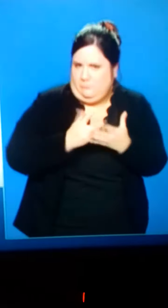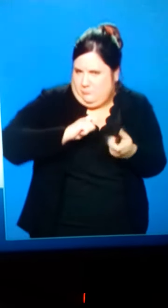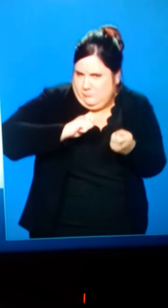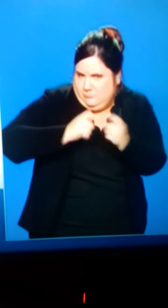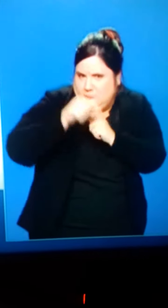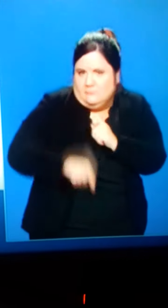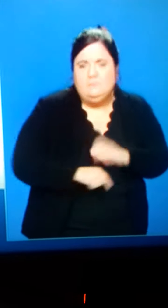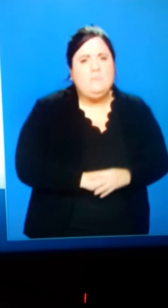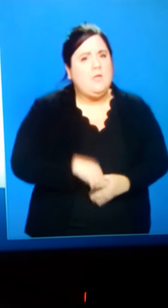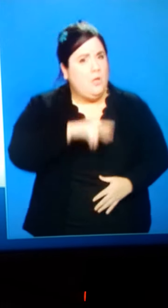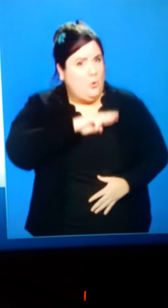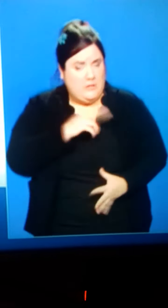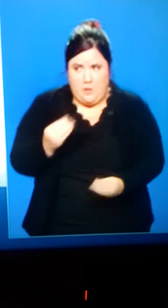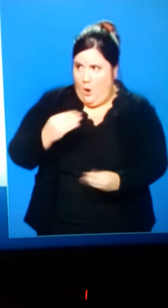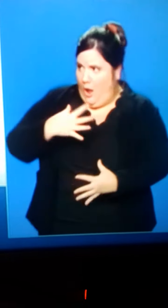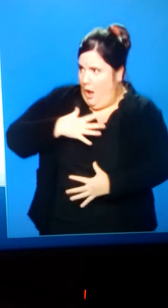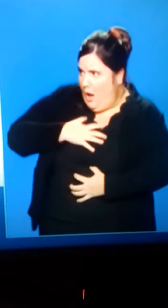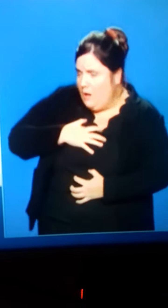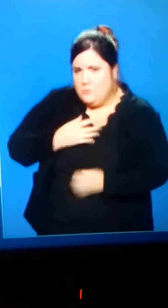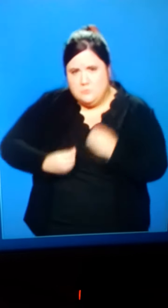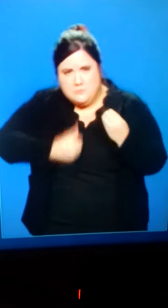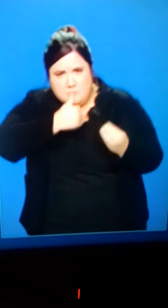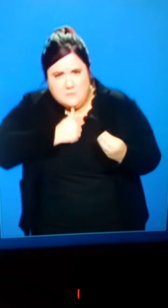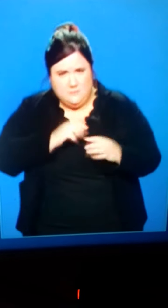mais un choix plus libre, plus simple, plus lisible.